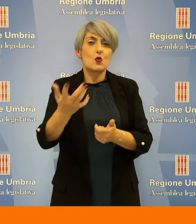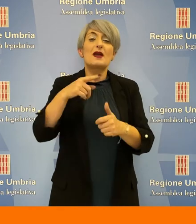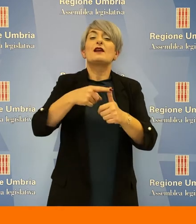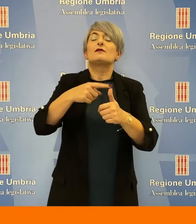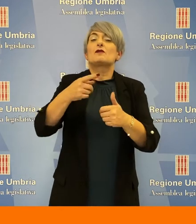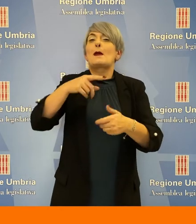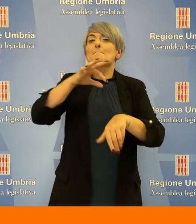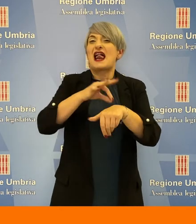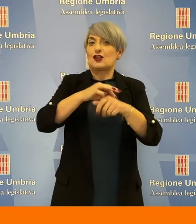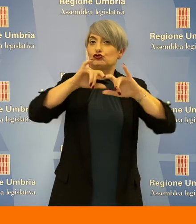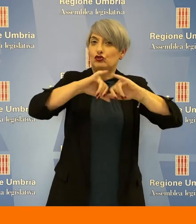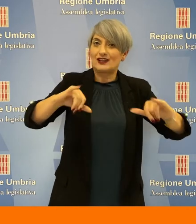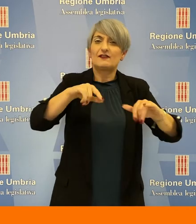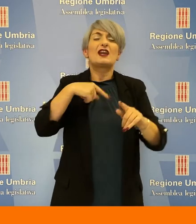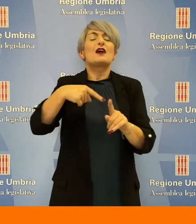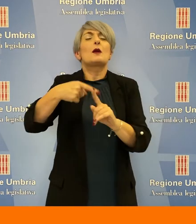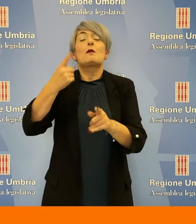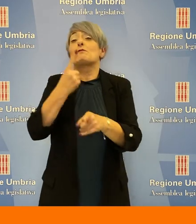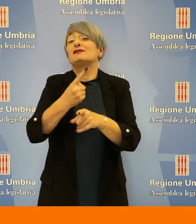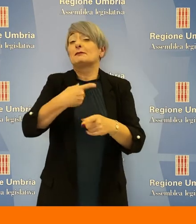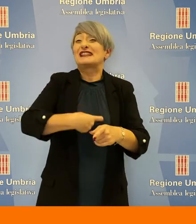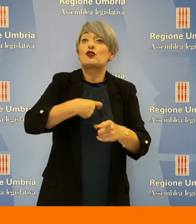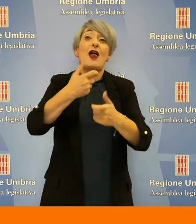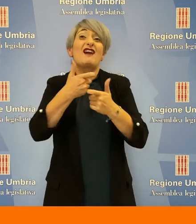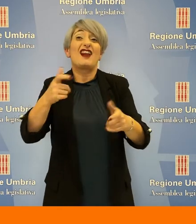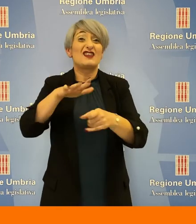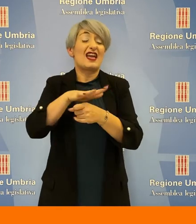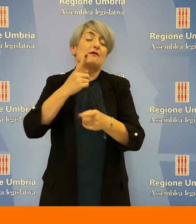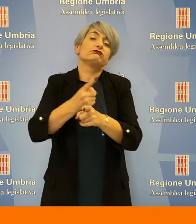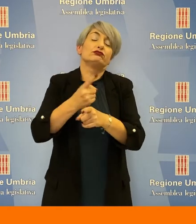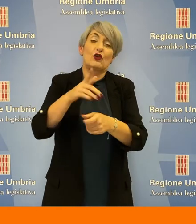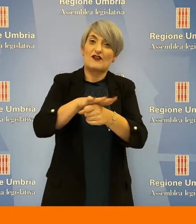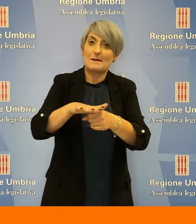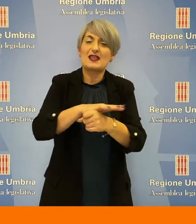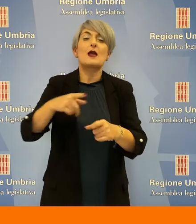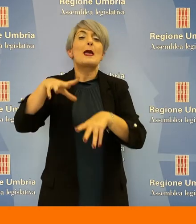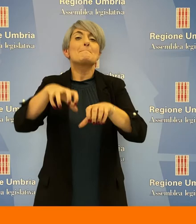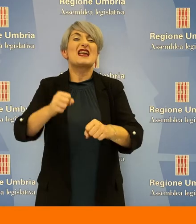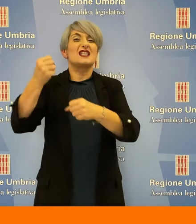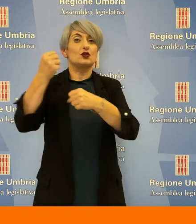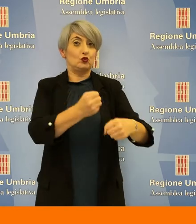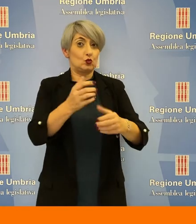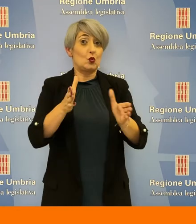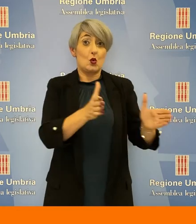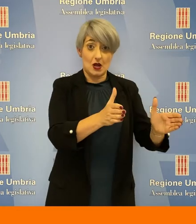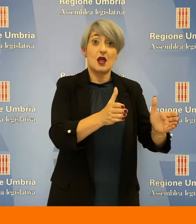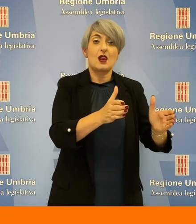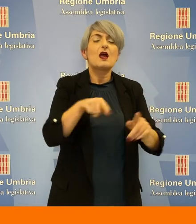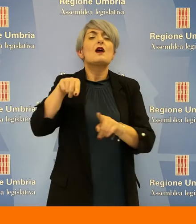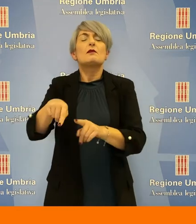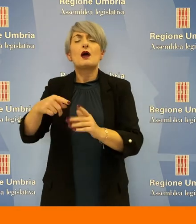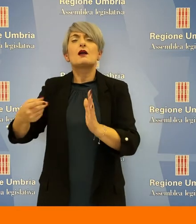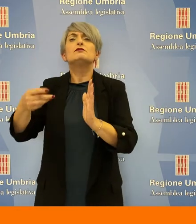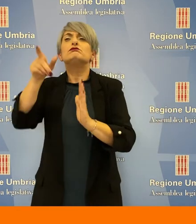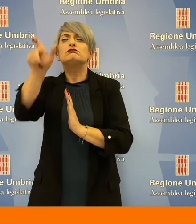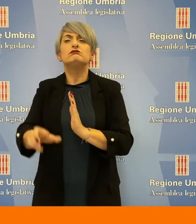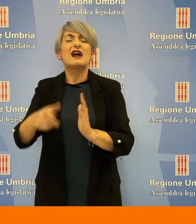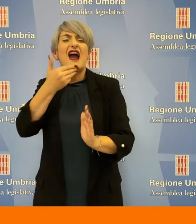malattia certificata, gravi ed eccezionali esigenze familiari, impegni istituzionali e una decurtazione fissa da